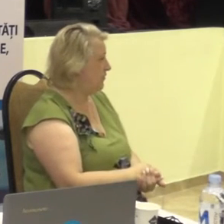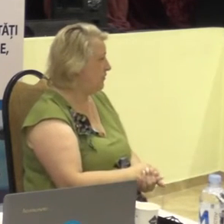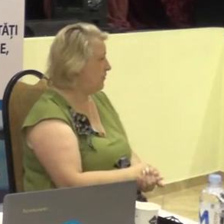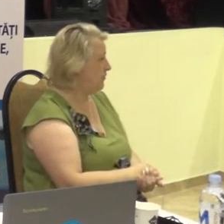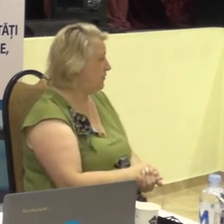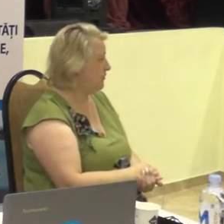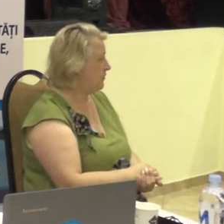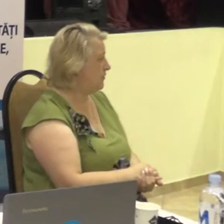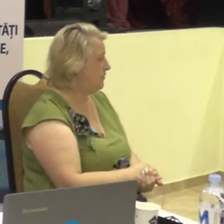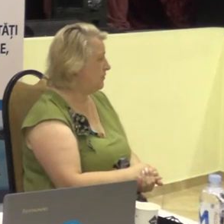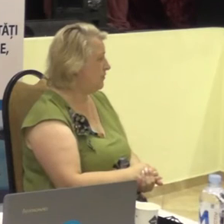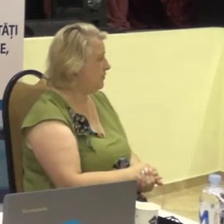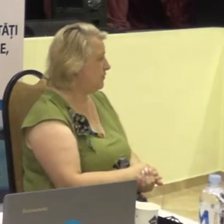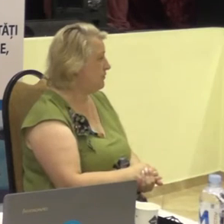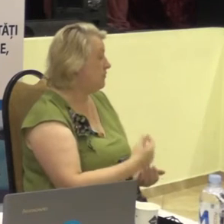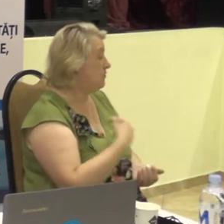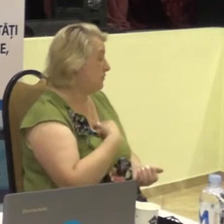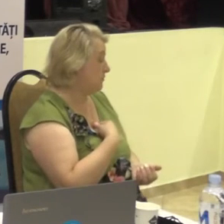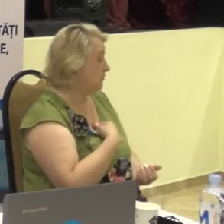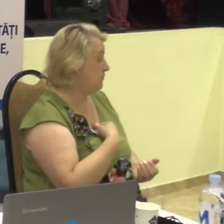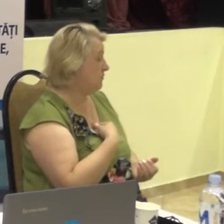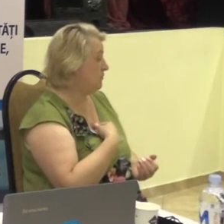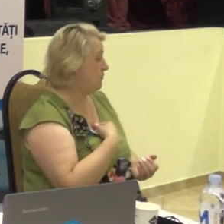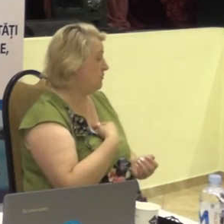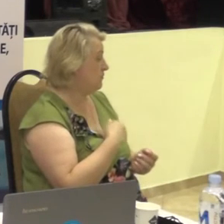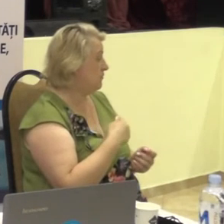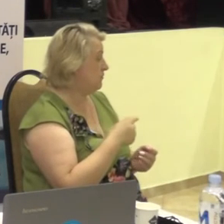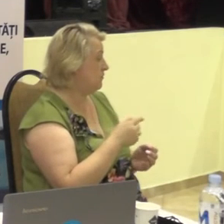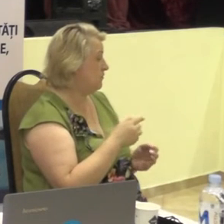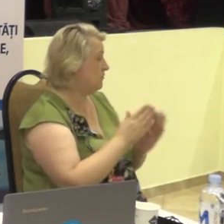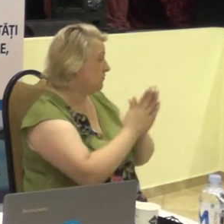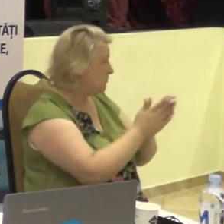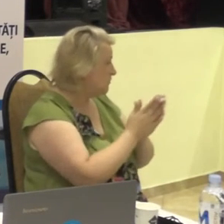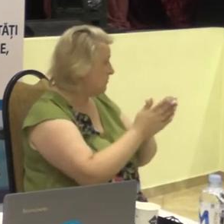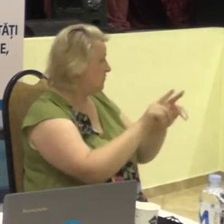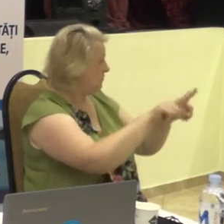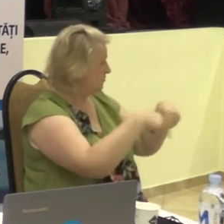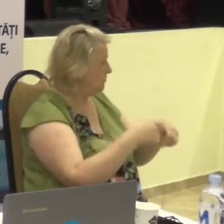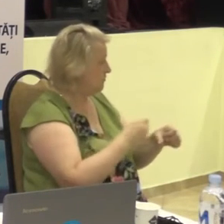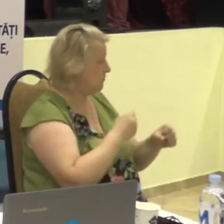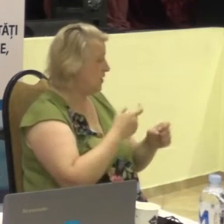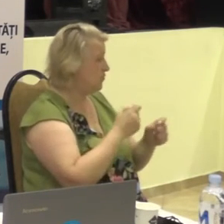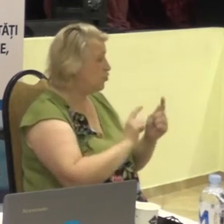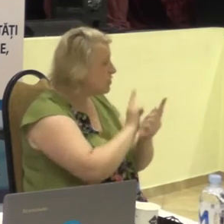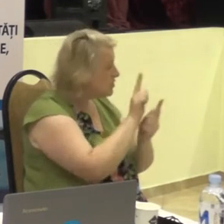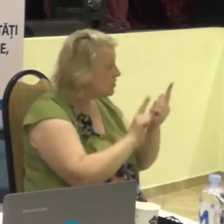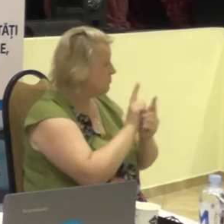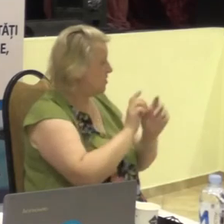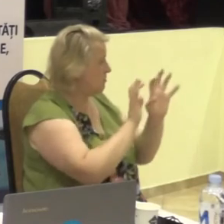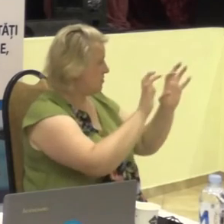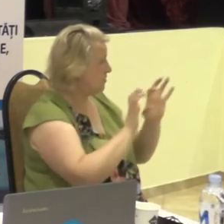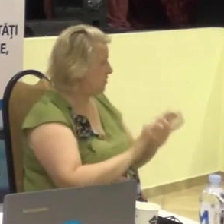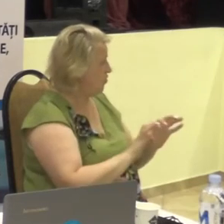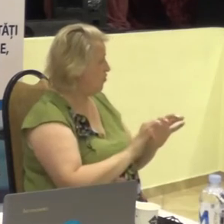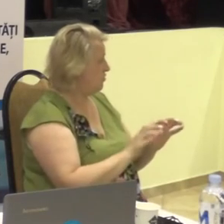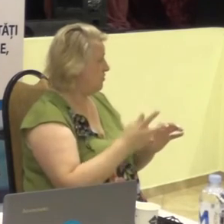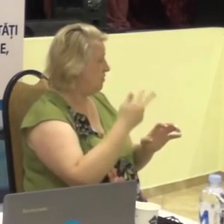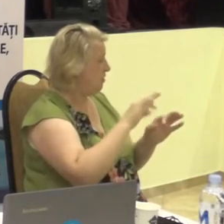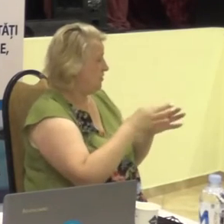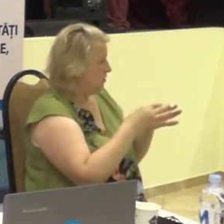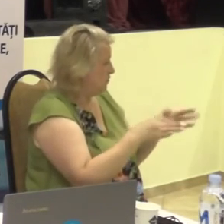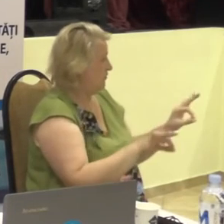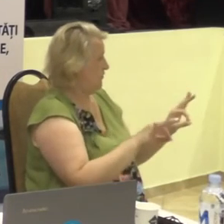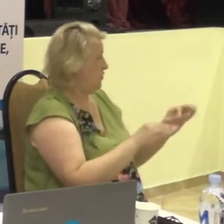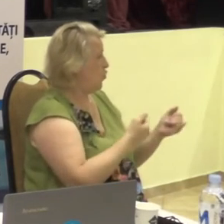Am solicitat prelucrarea unor standarde de accesibilitate la